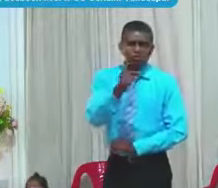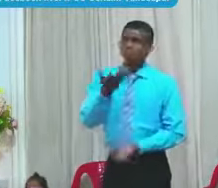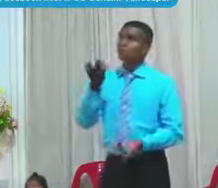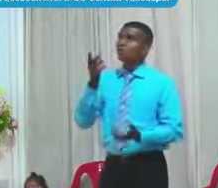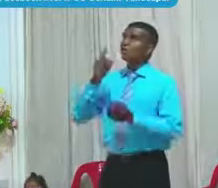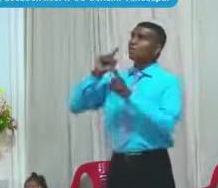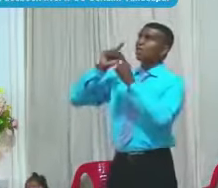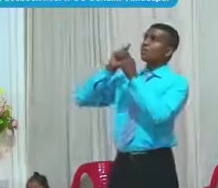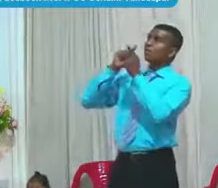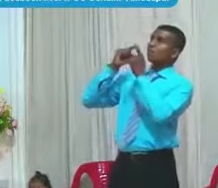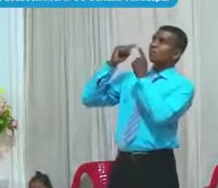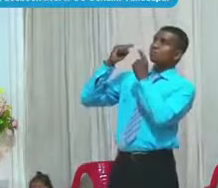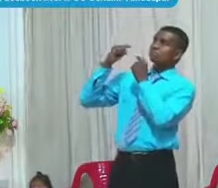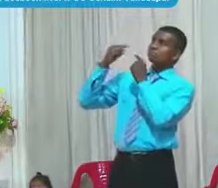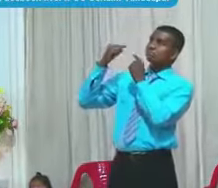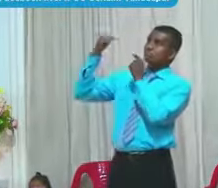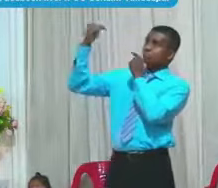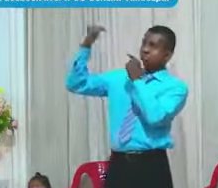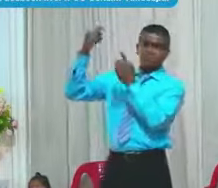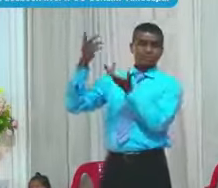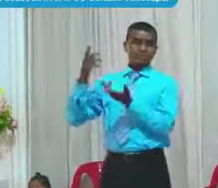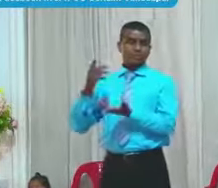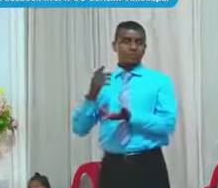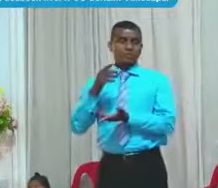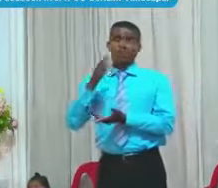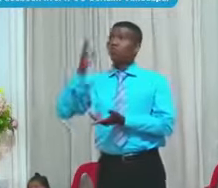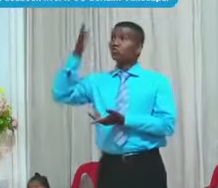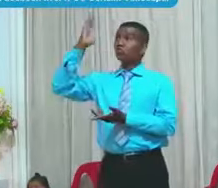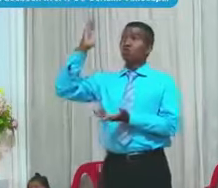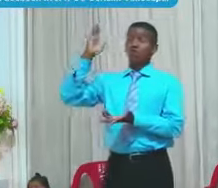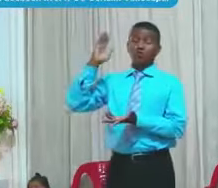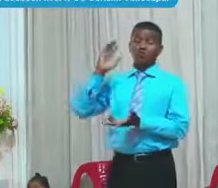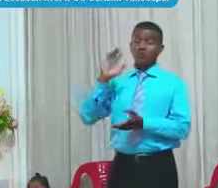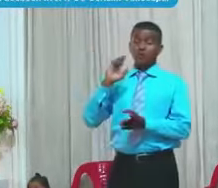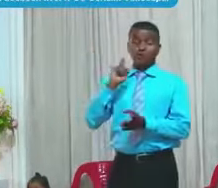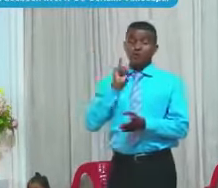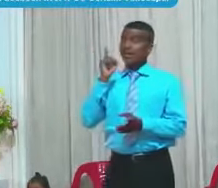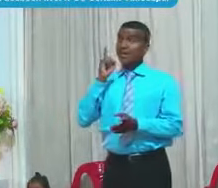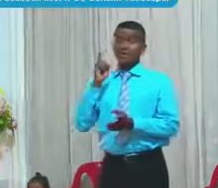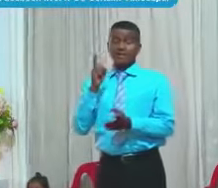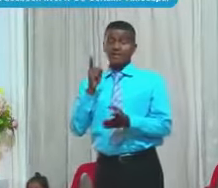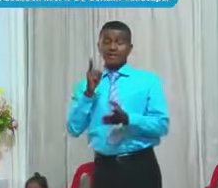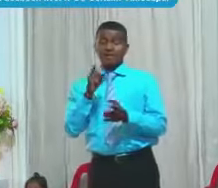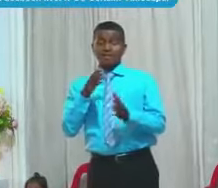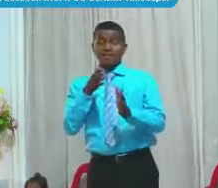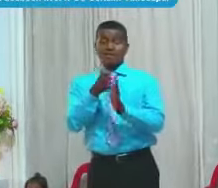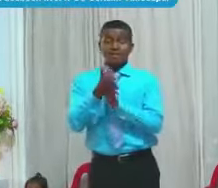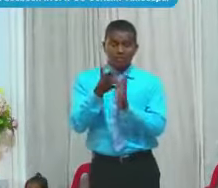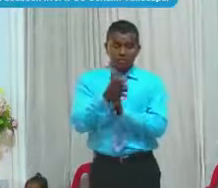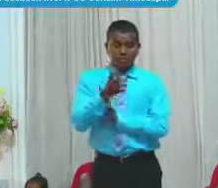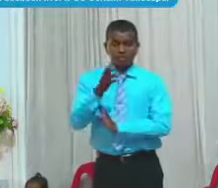Porque él no da cuenta De ninguno de sus hechos De sus razones